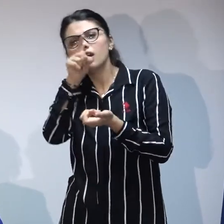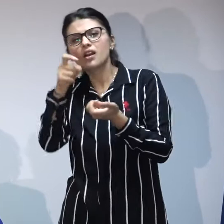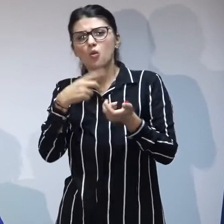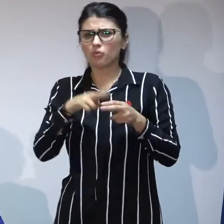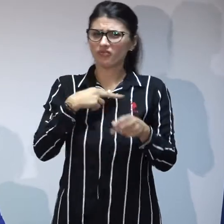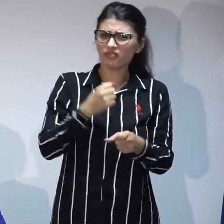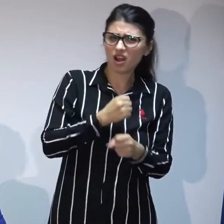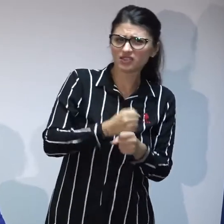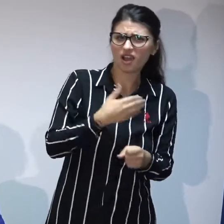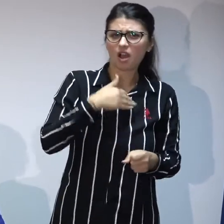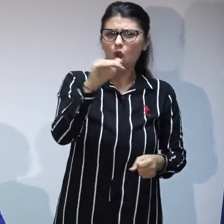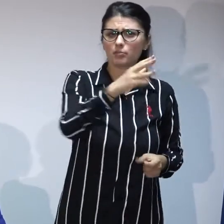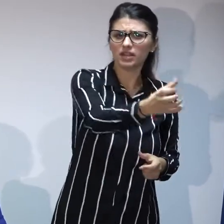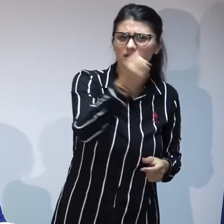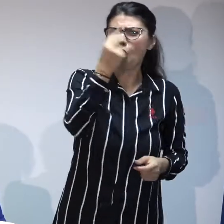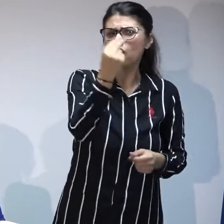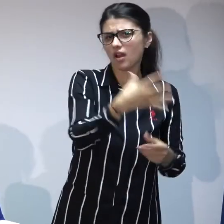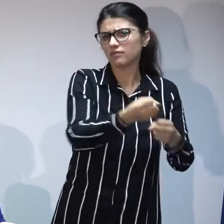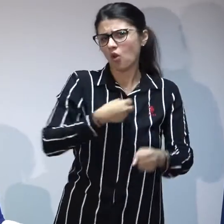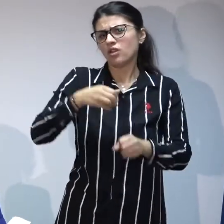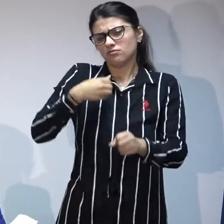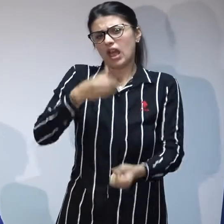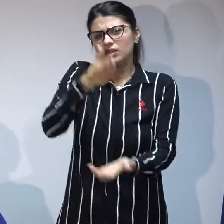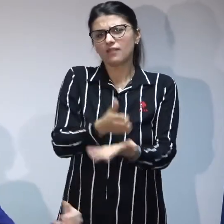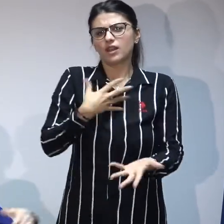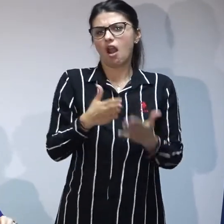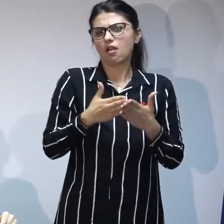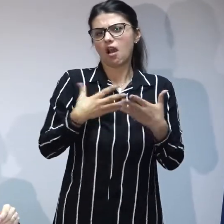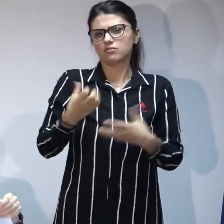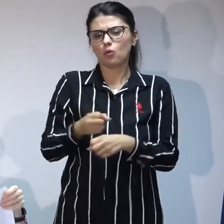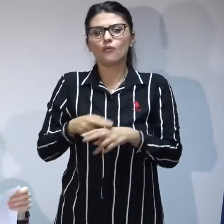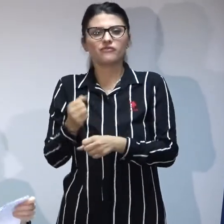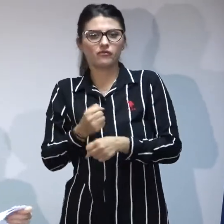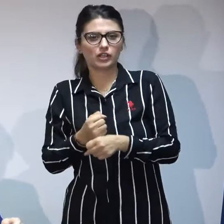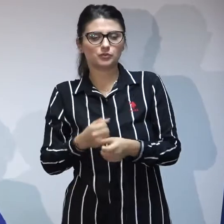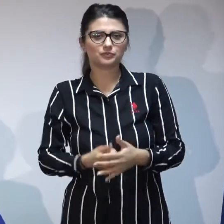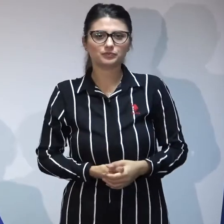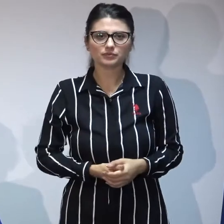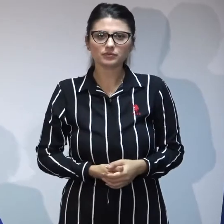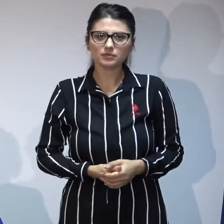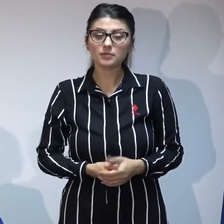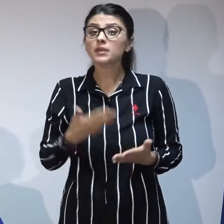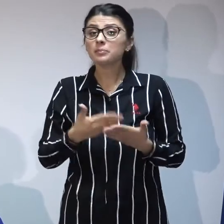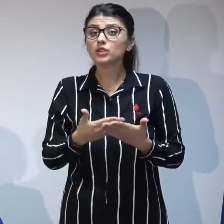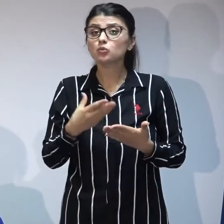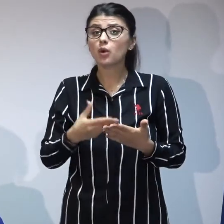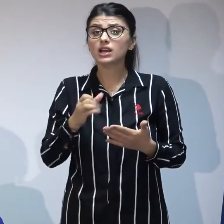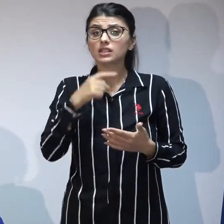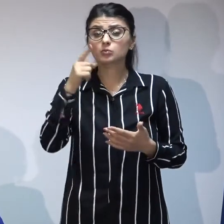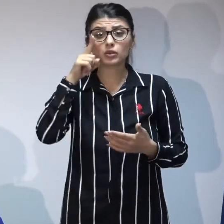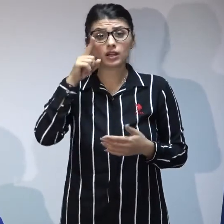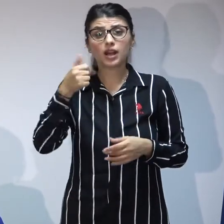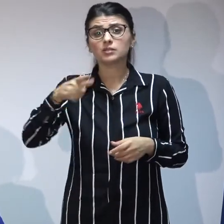aceasta de asemenea de îndrumăm și monitorizăm constant revizuirea profilului public al copilului greu